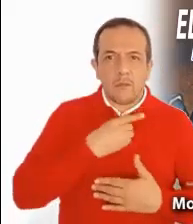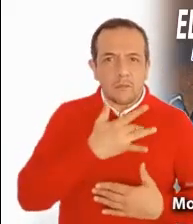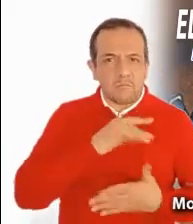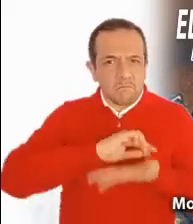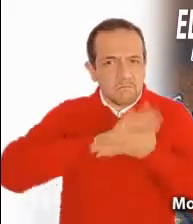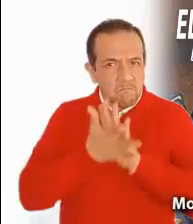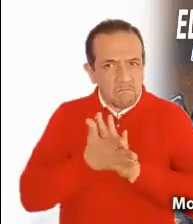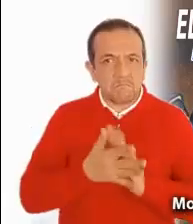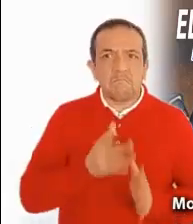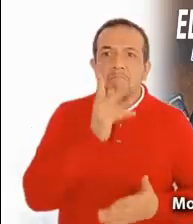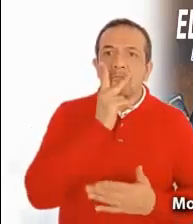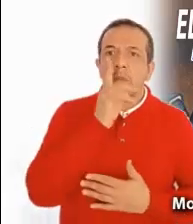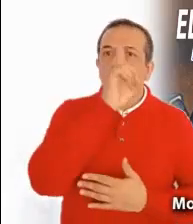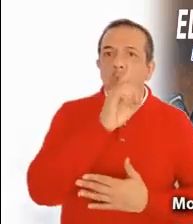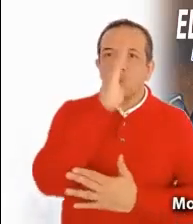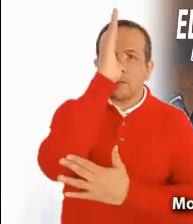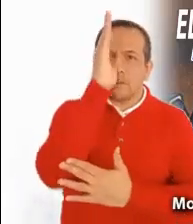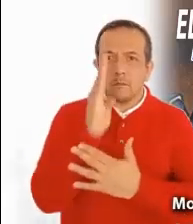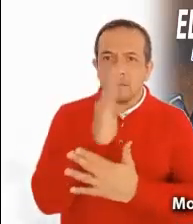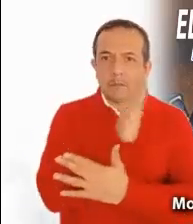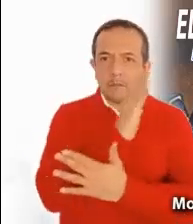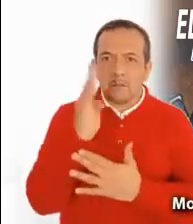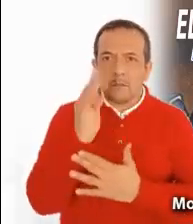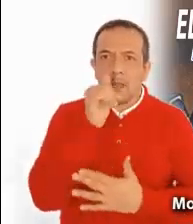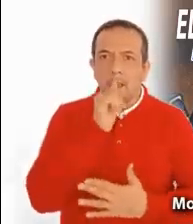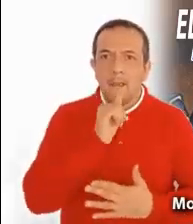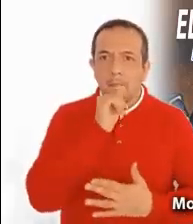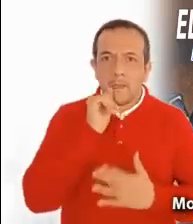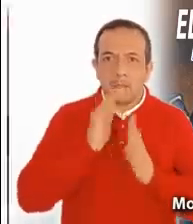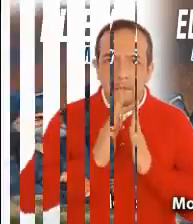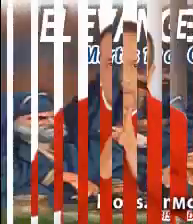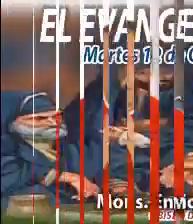bendiga en nombre del Padre y del Hijo y del Espíritu Santo.